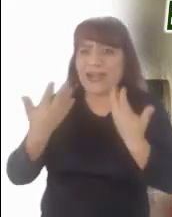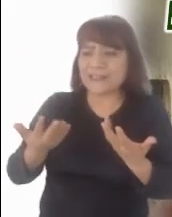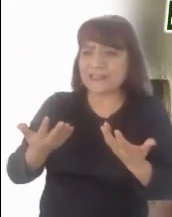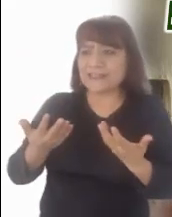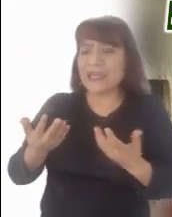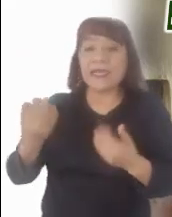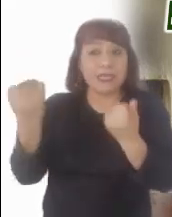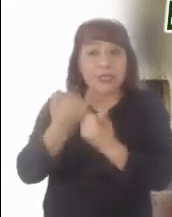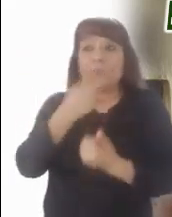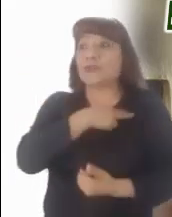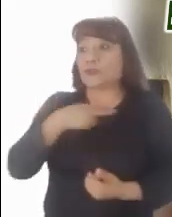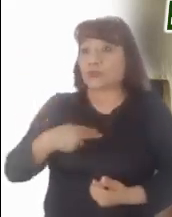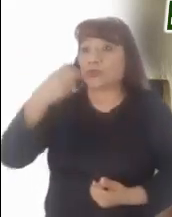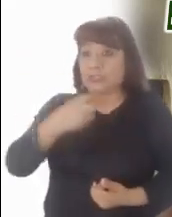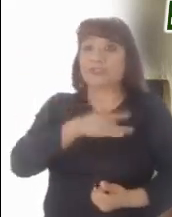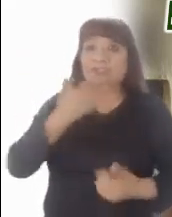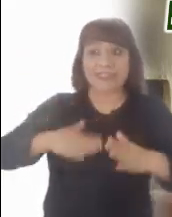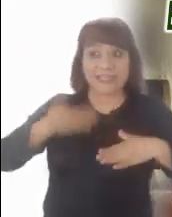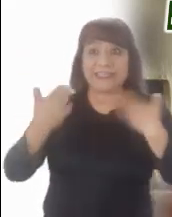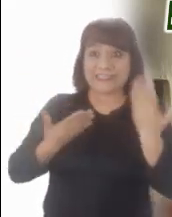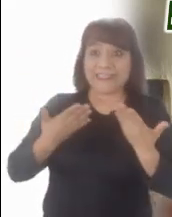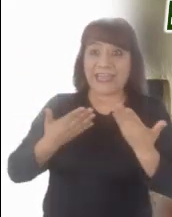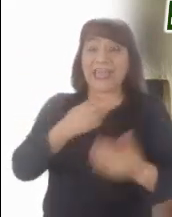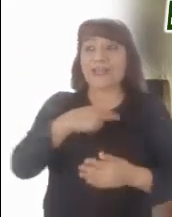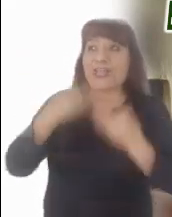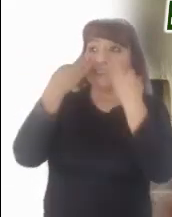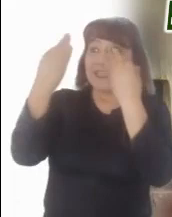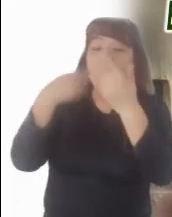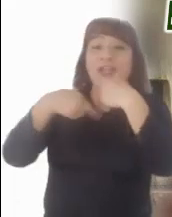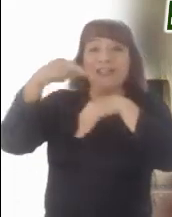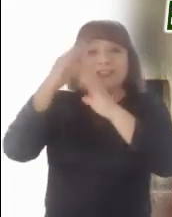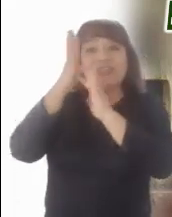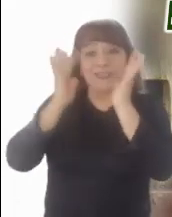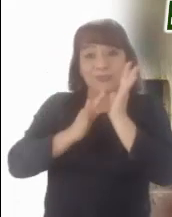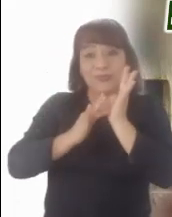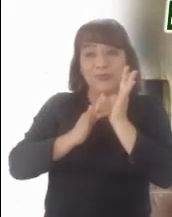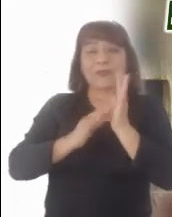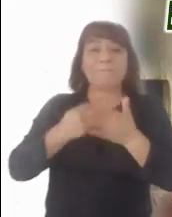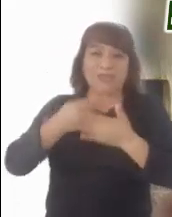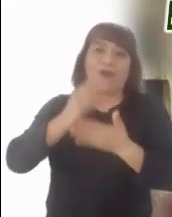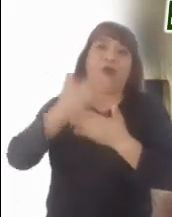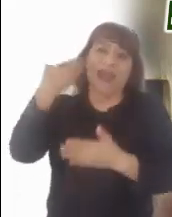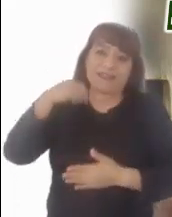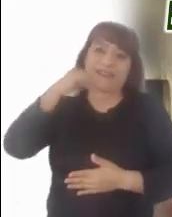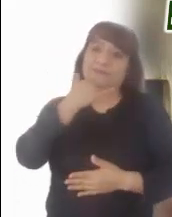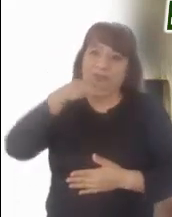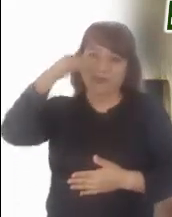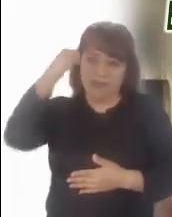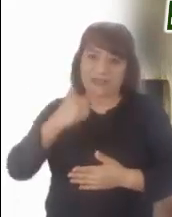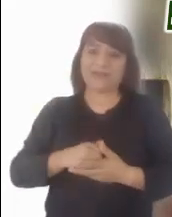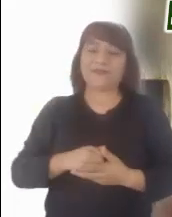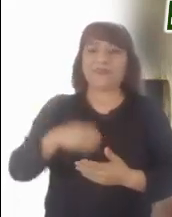alegría y ese honor, ser testigos de resurrección después de haber sido liberados del pecado.